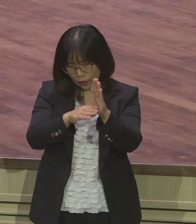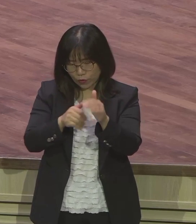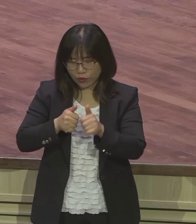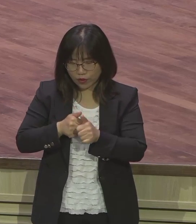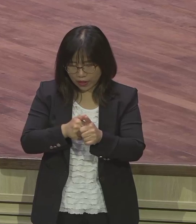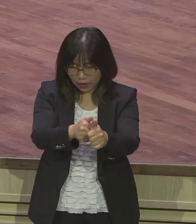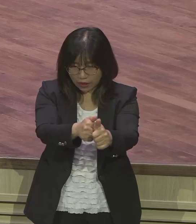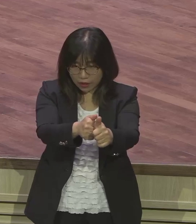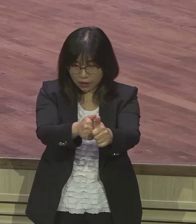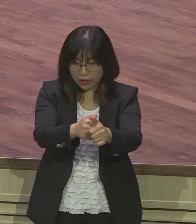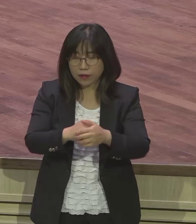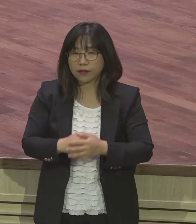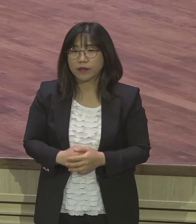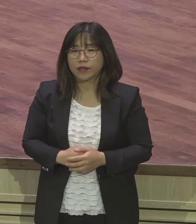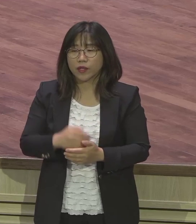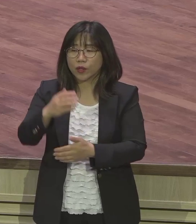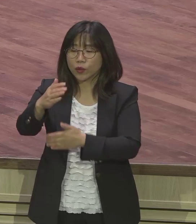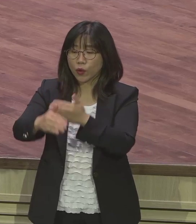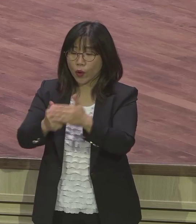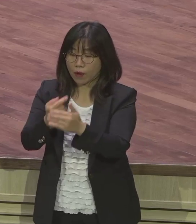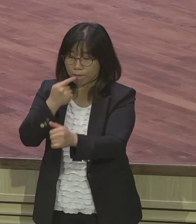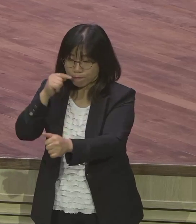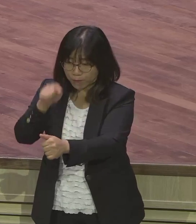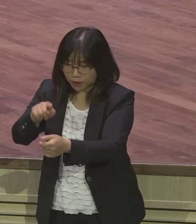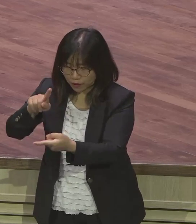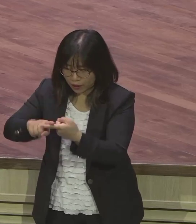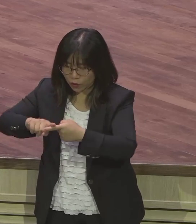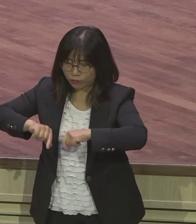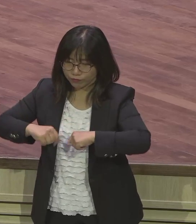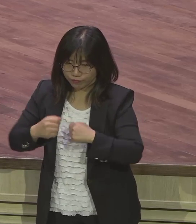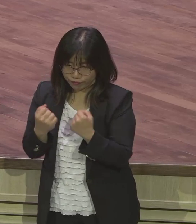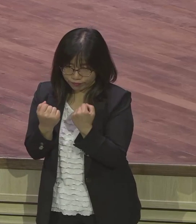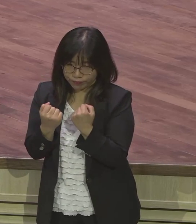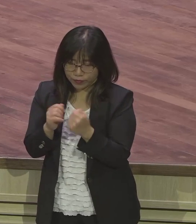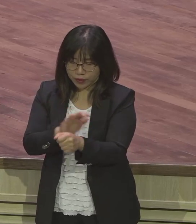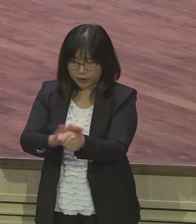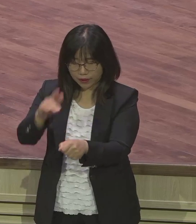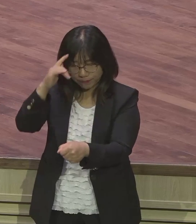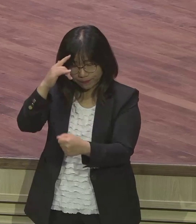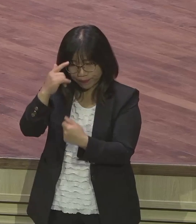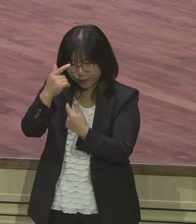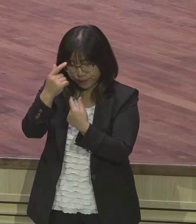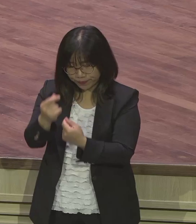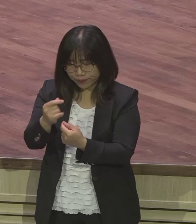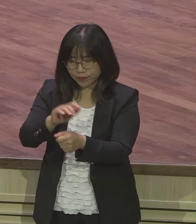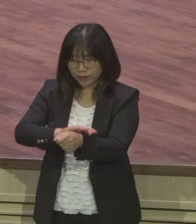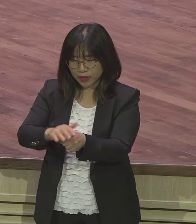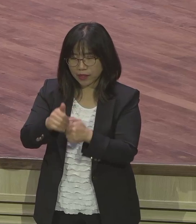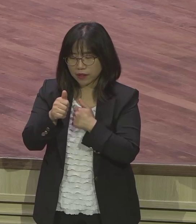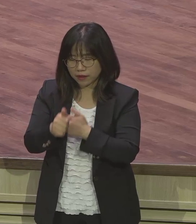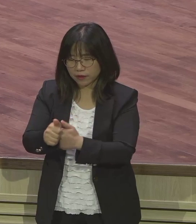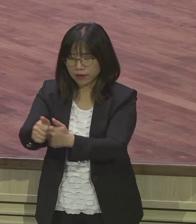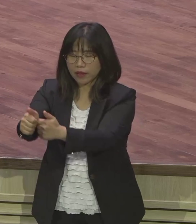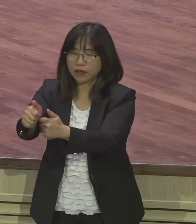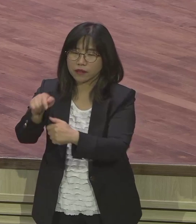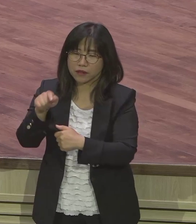교회가 원하는 스케줄 교회가 가는 방향대로 맞추어서 교회가 가는 흐름 따라 같이 가는 게 은약의 여정이에요